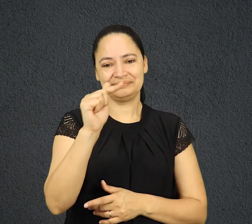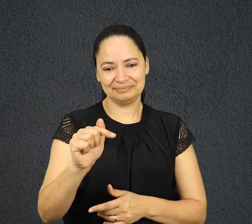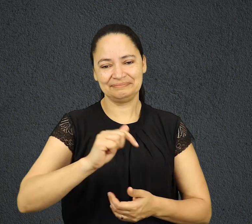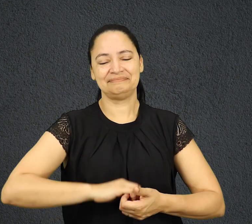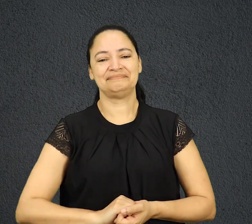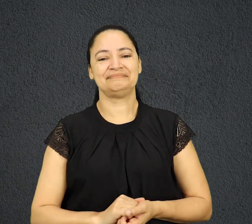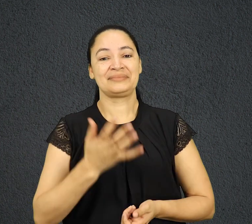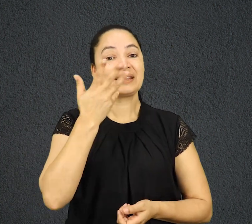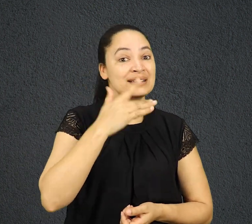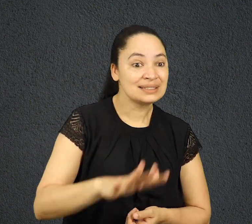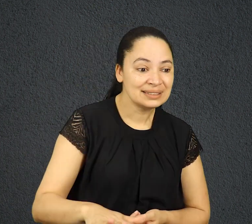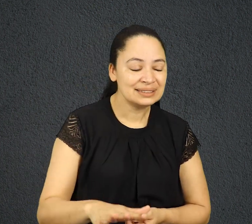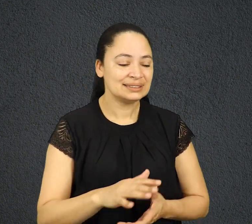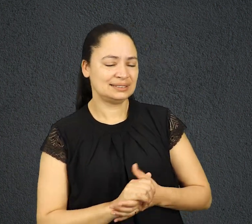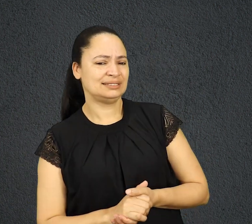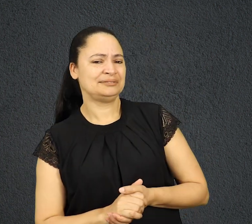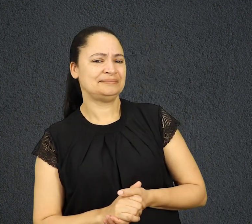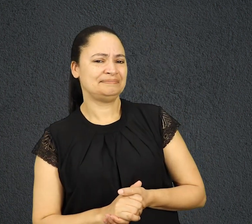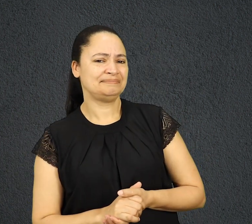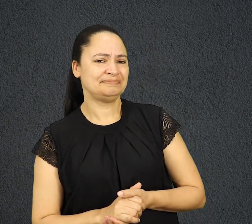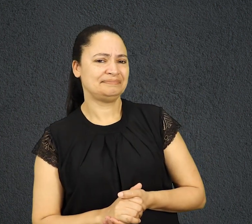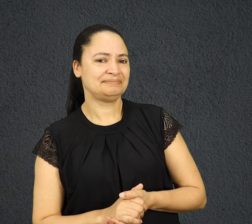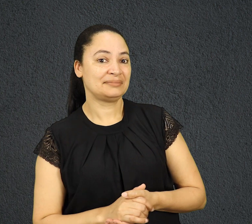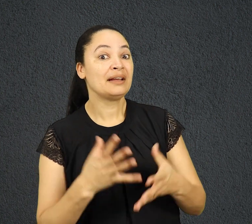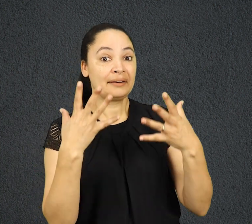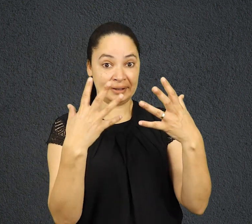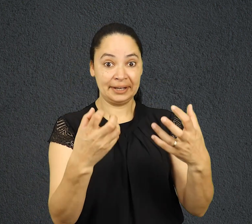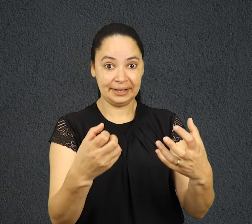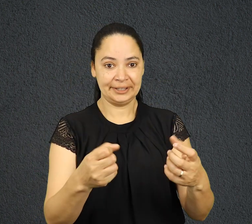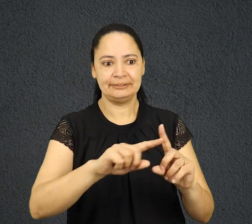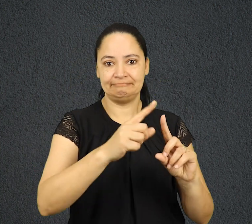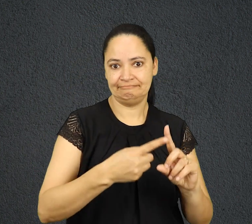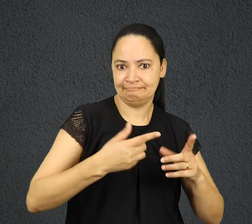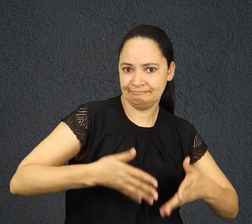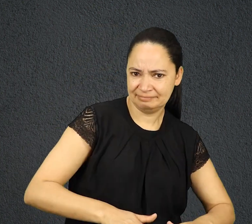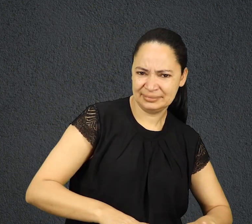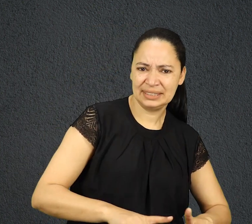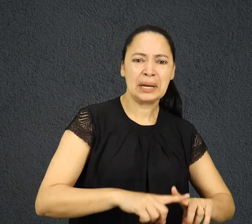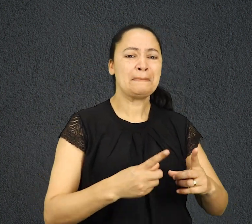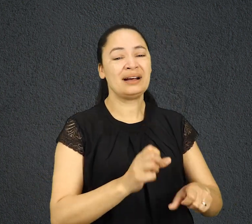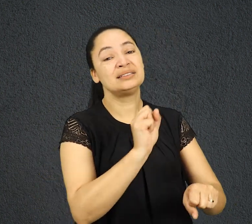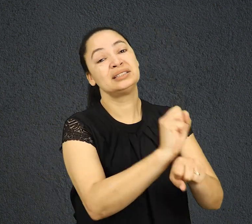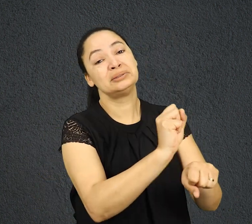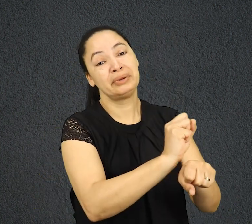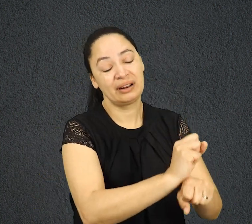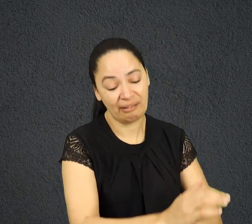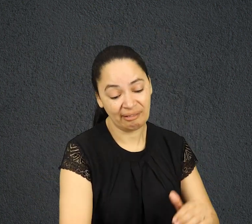As crianças eram desejadas para manter a descendência, mas pouco prezadas em sua personalidade. A